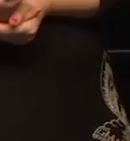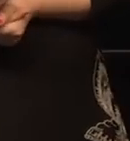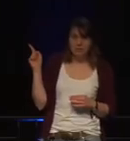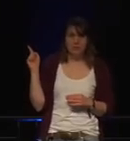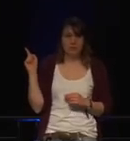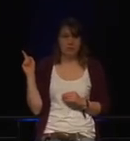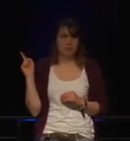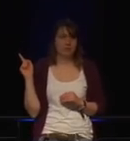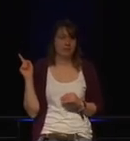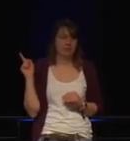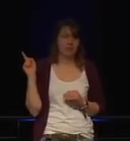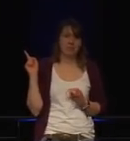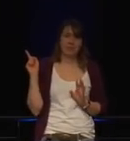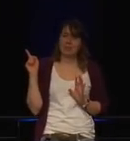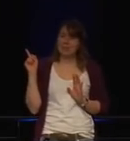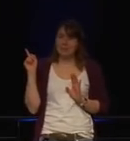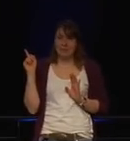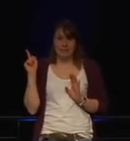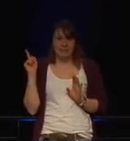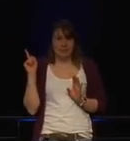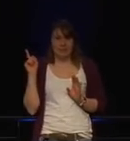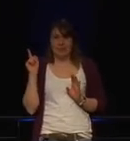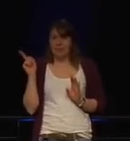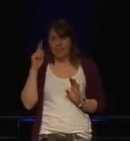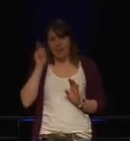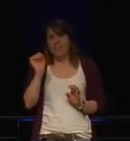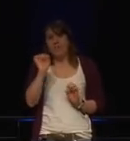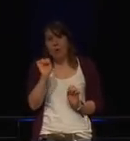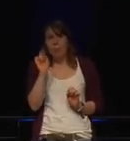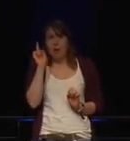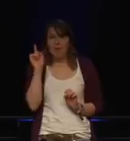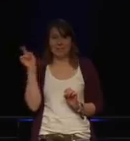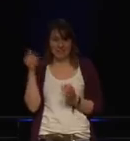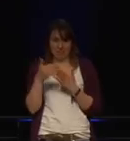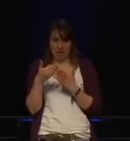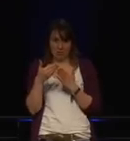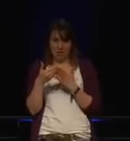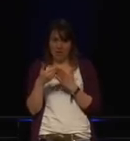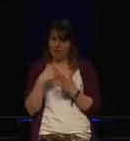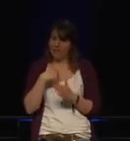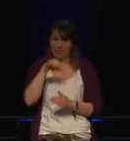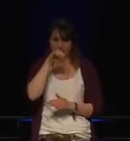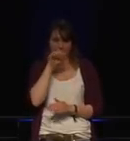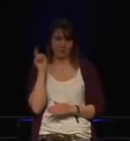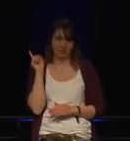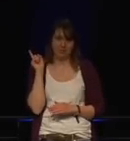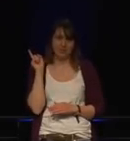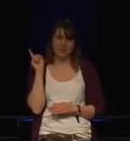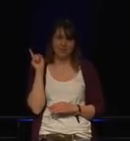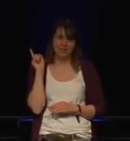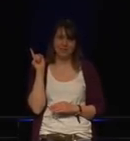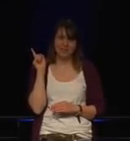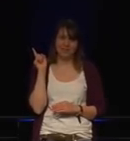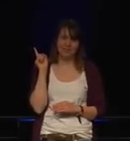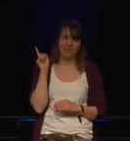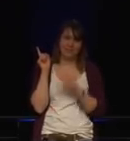Der nächste Beispiel, ich weiß nicht warum, aber es ist mein